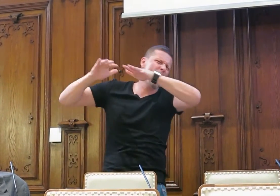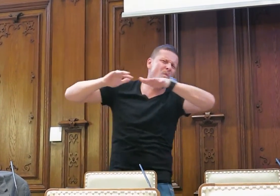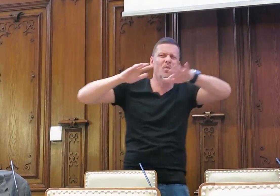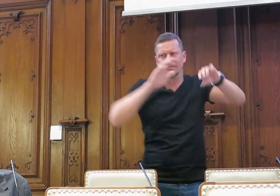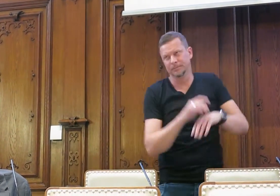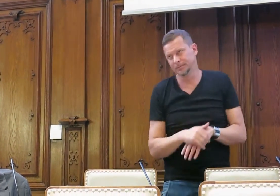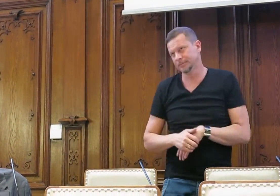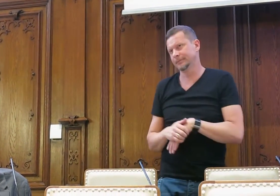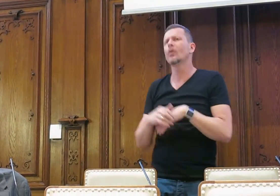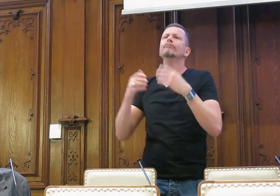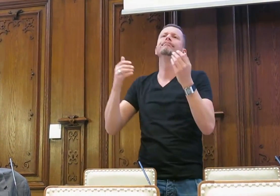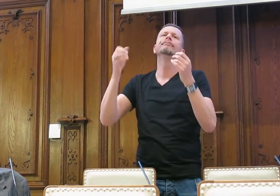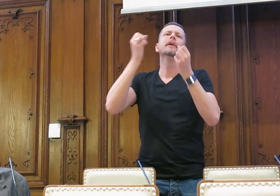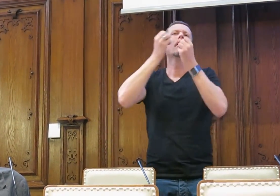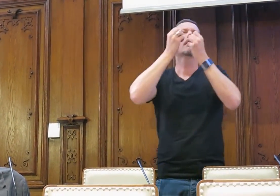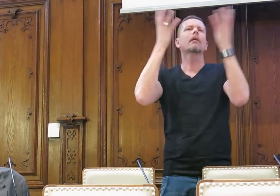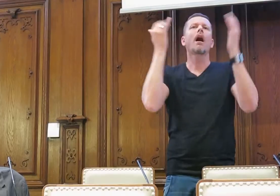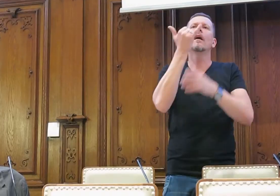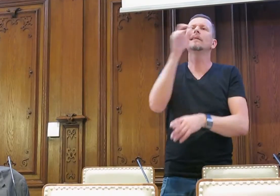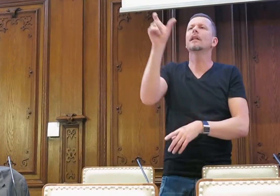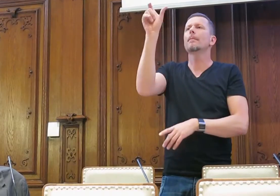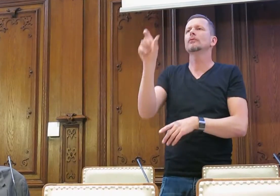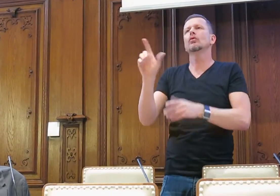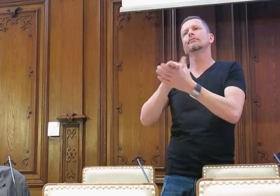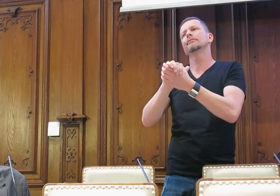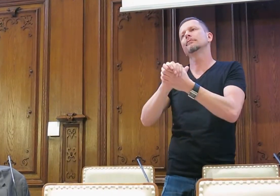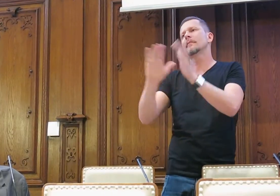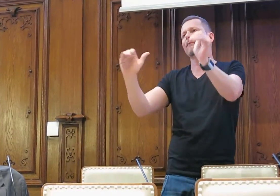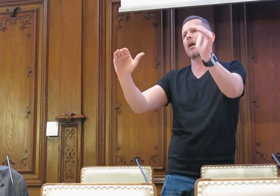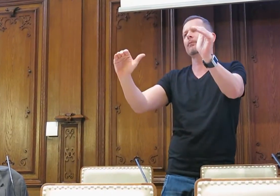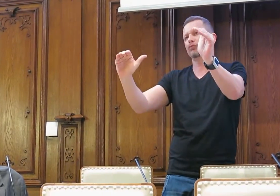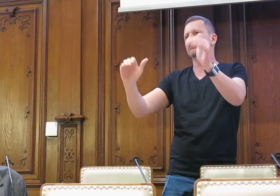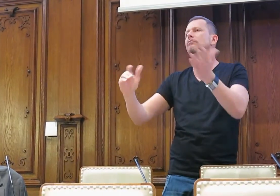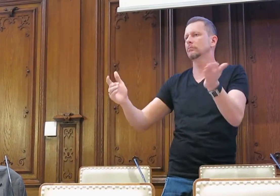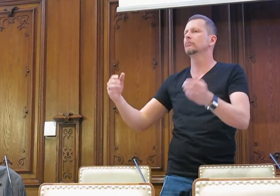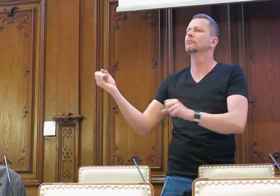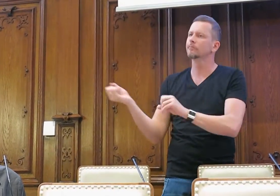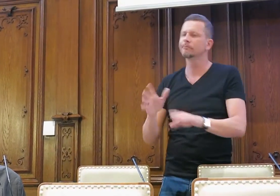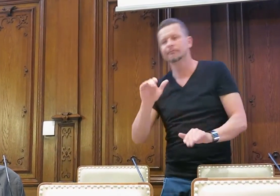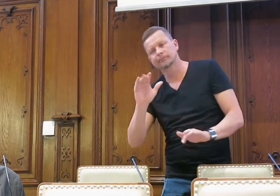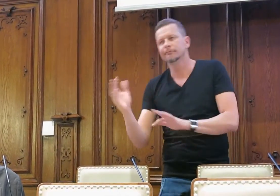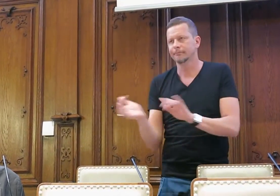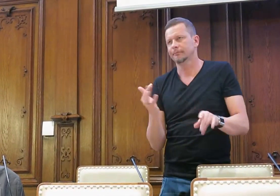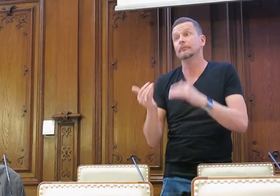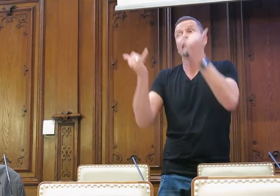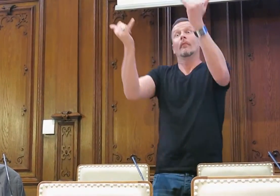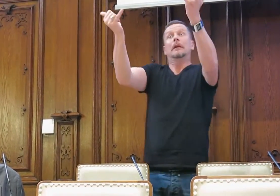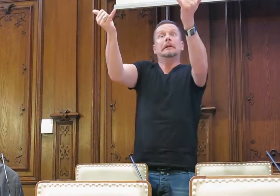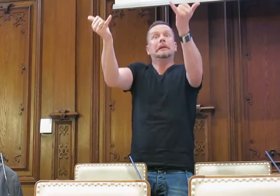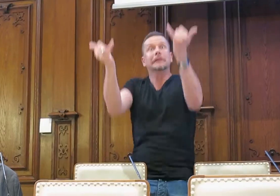auch dabei sein wollen. Also sind sehr viele Leute da beim Begräbnis anwesend und sie wollen sich eben auch als gute Freunde und als